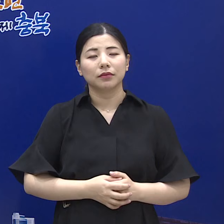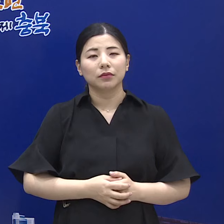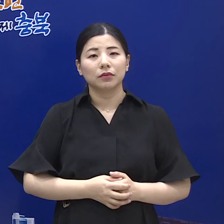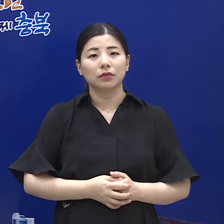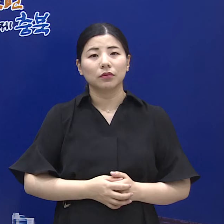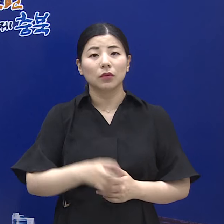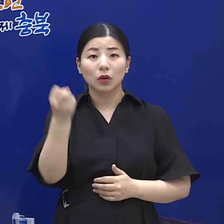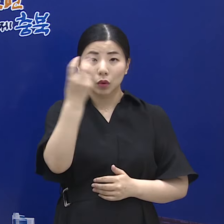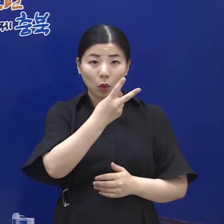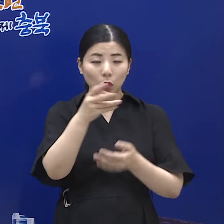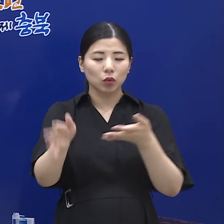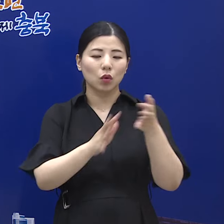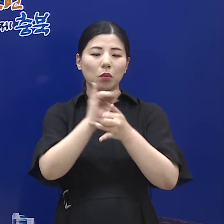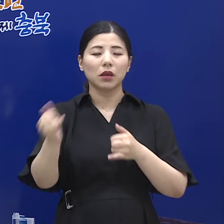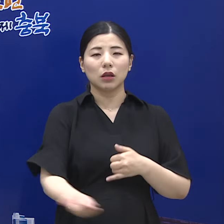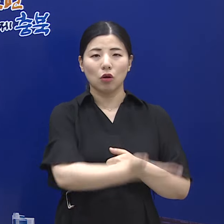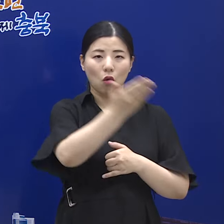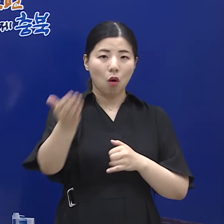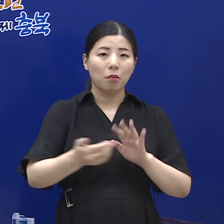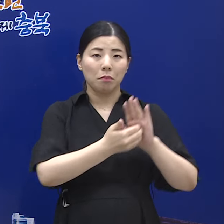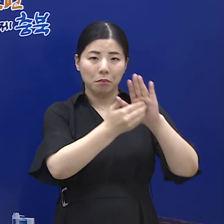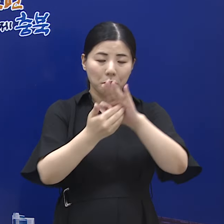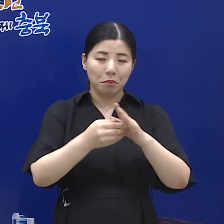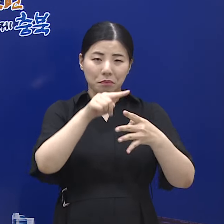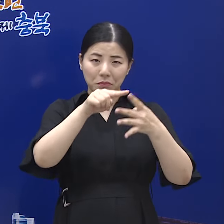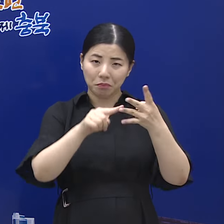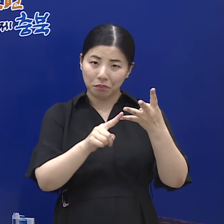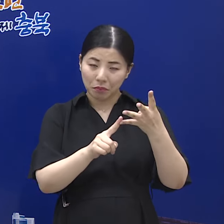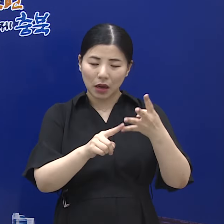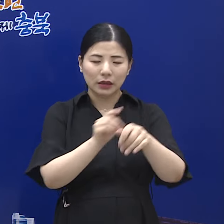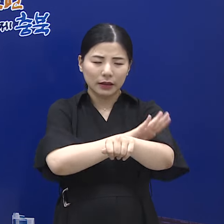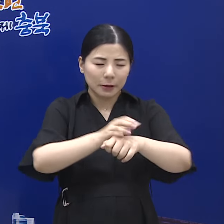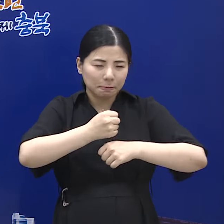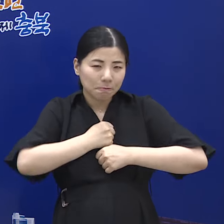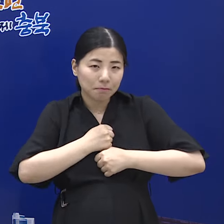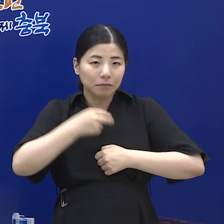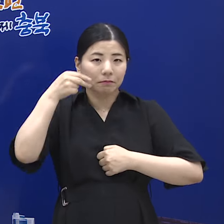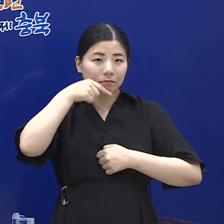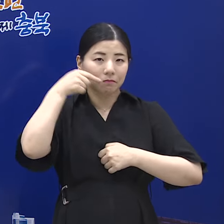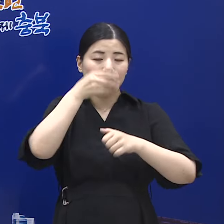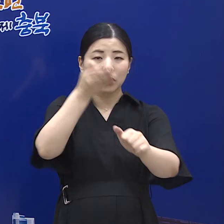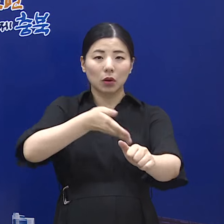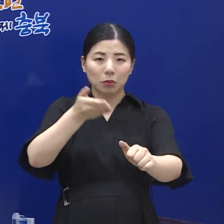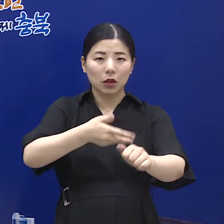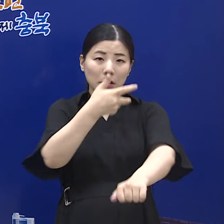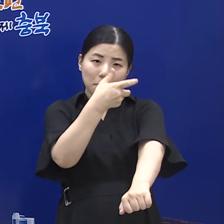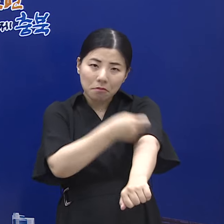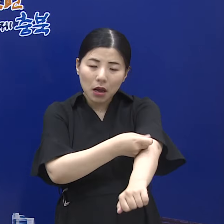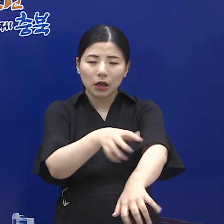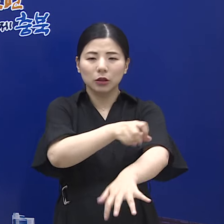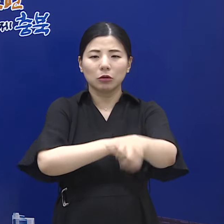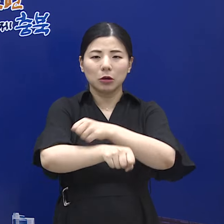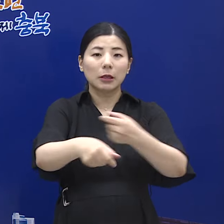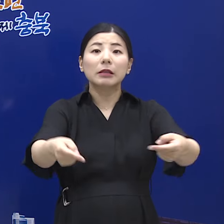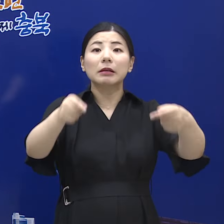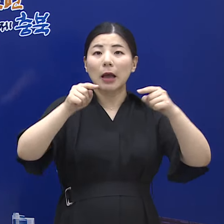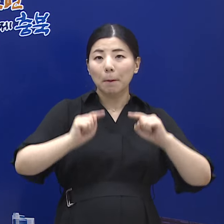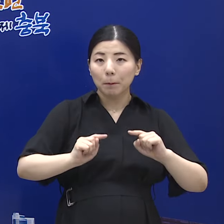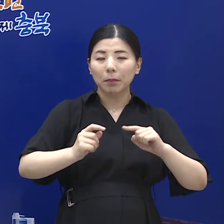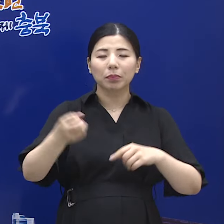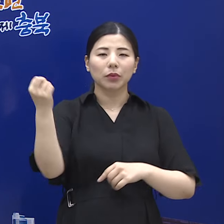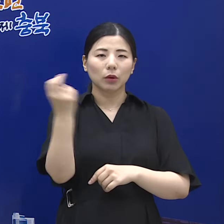또 도민 여러분께서는 방역 수칙을 철저히 준수해 주시고 예방접종에 적극 참여하면 물론